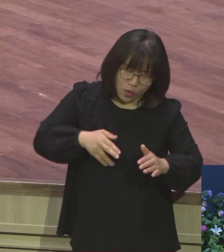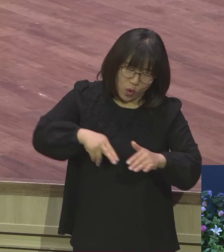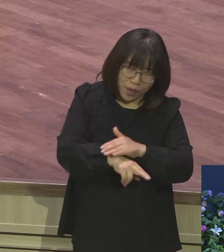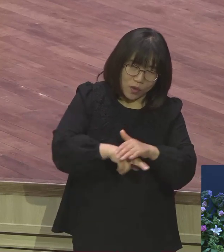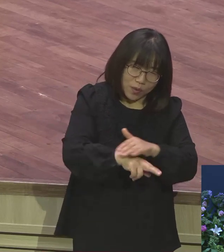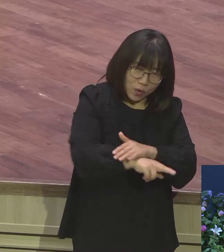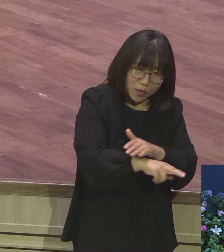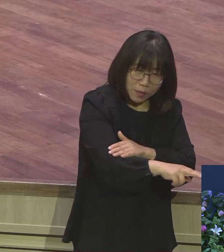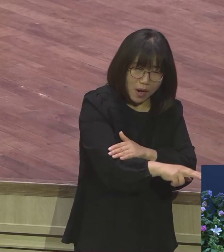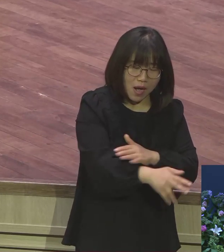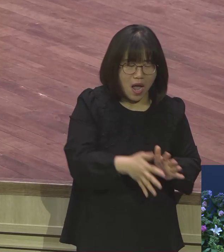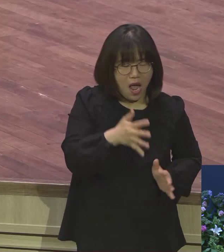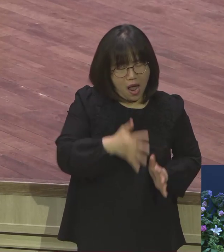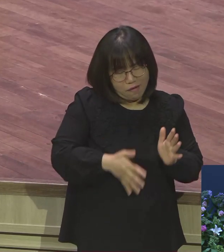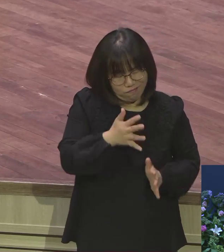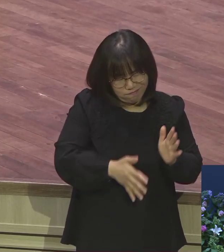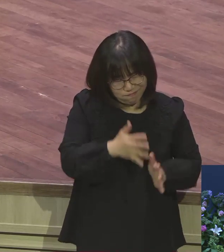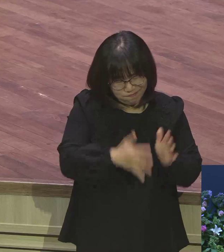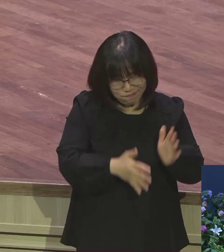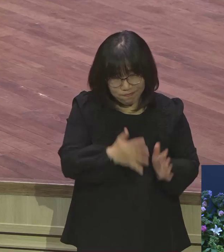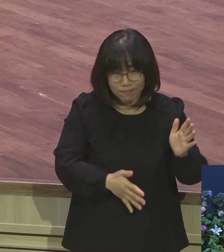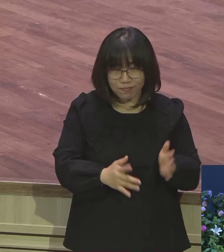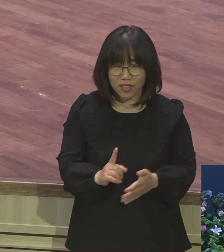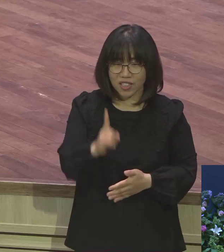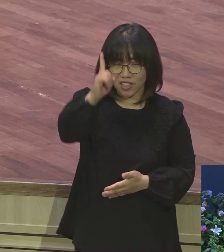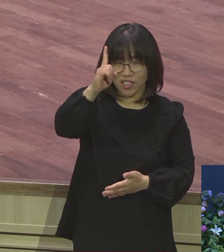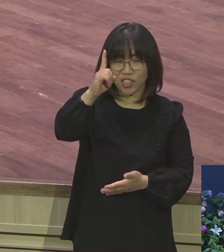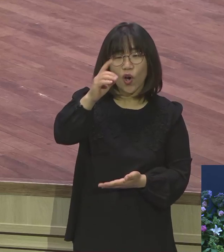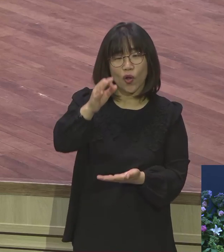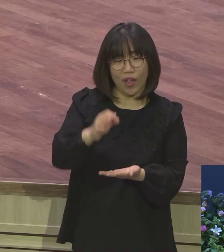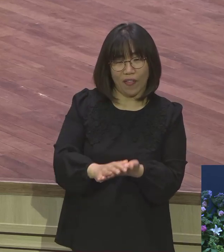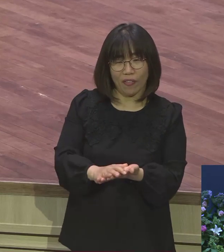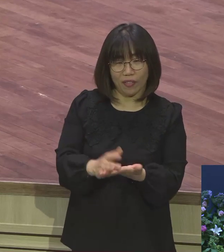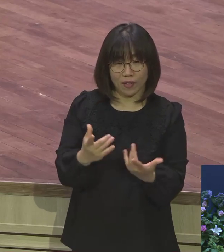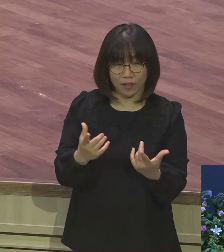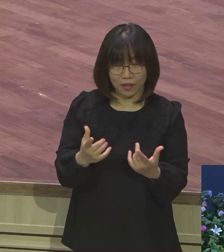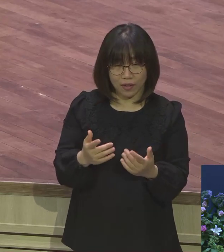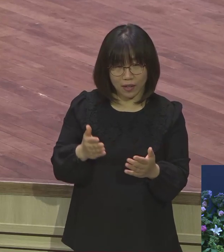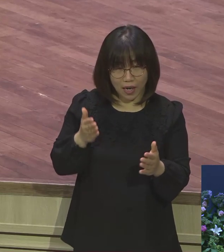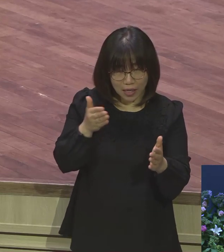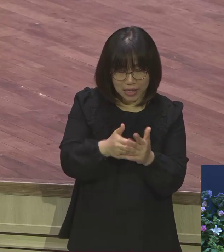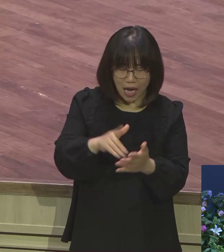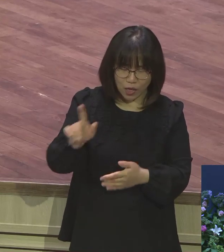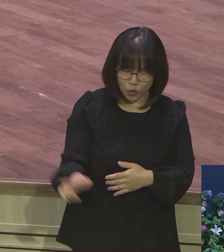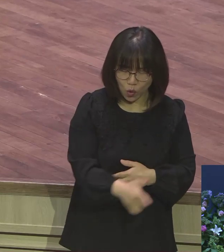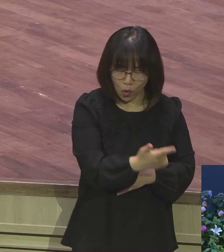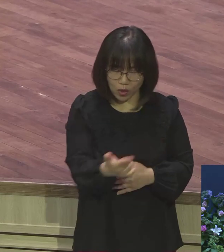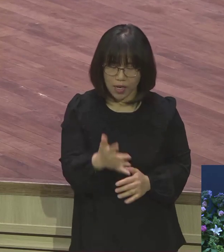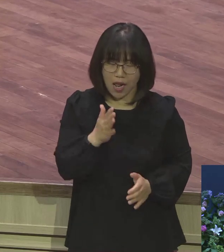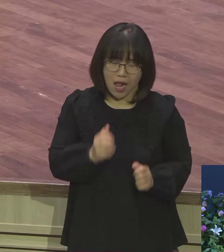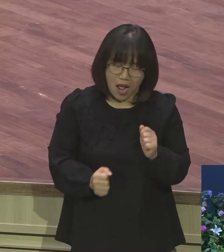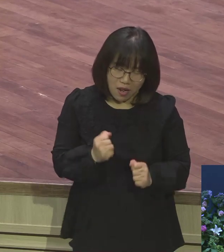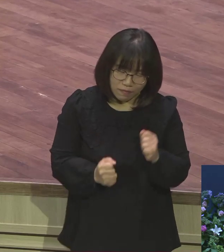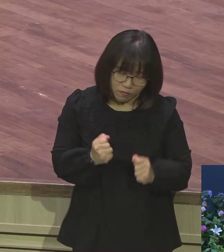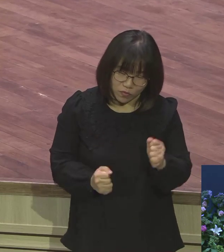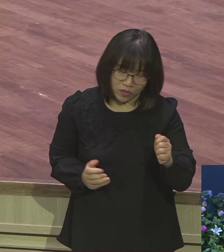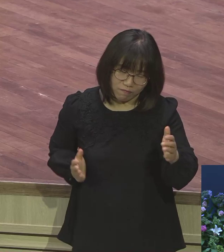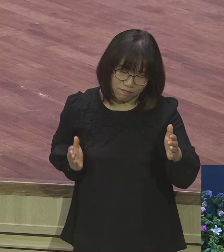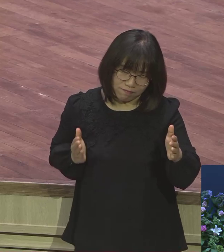도망쳐 갔는지 알 수가 있어요. 천안까지 여기서 하루 종일 뛰면 천안까지 갈 수 있어요. 그러니까 열심히 달린 겁니다. 야곱은